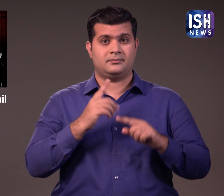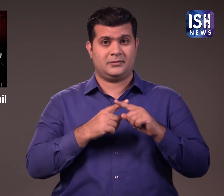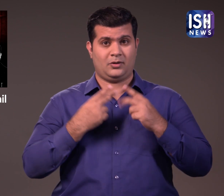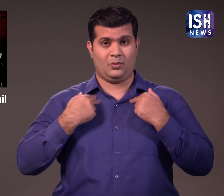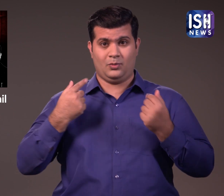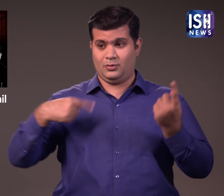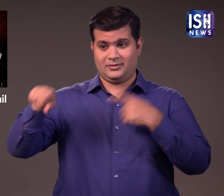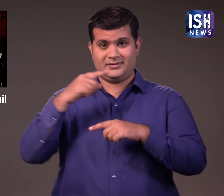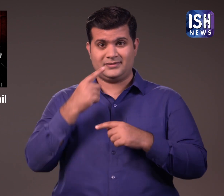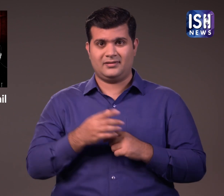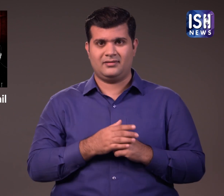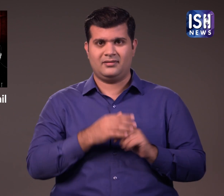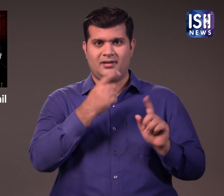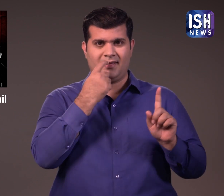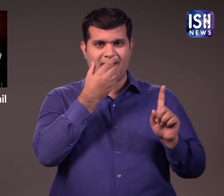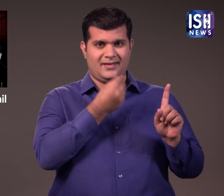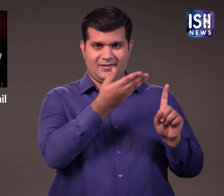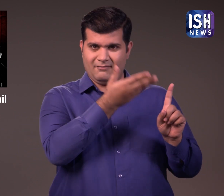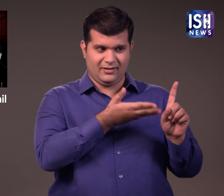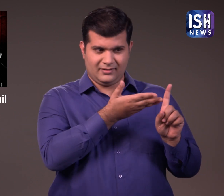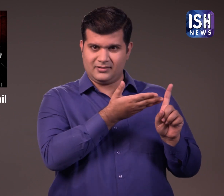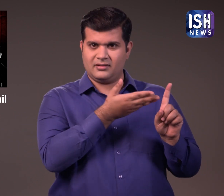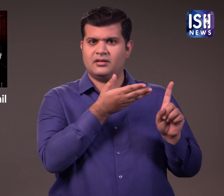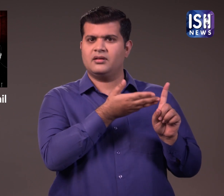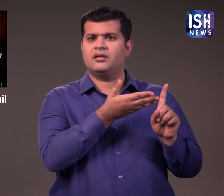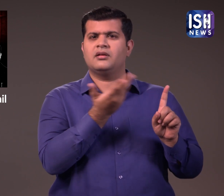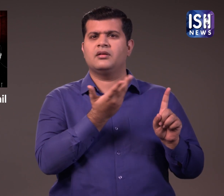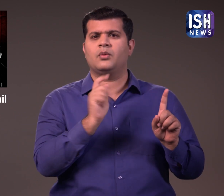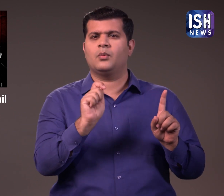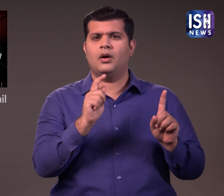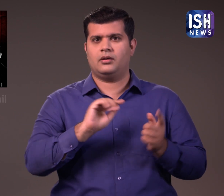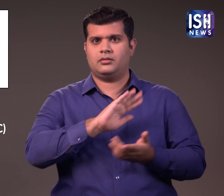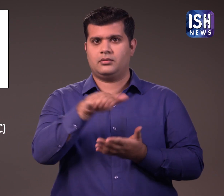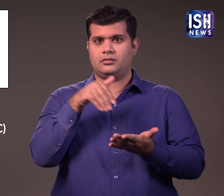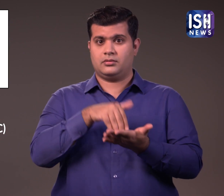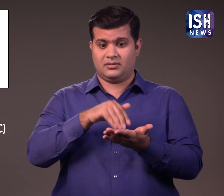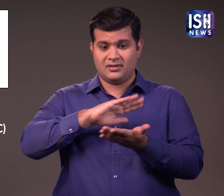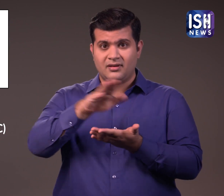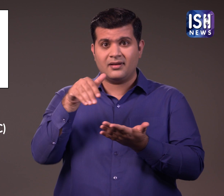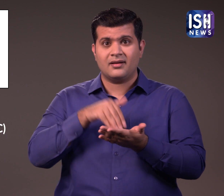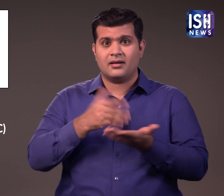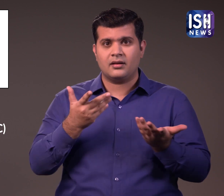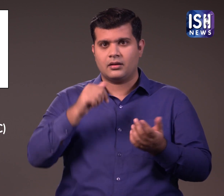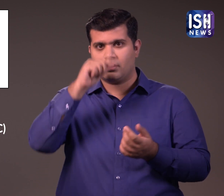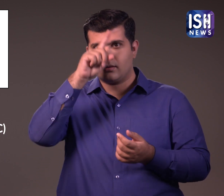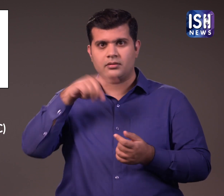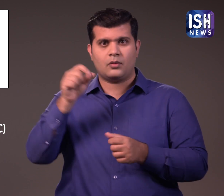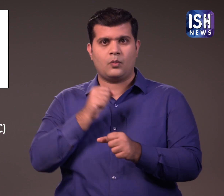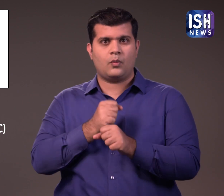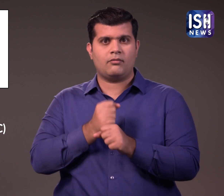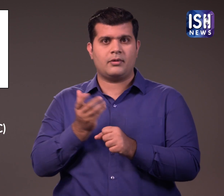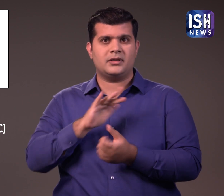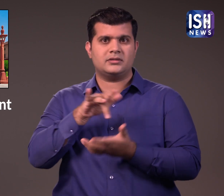जजो ने कहा कि इर्फान एक केंद्र सरकार के संगटन आयसल आटीसी में दुभाश्य के रूप में काम करता था